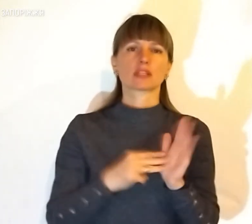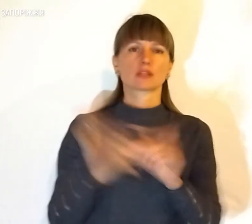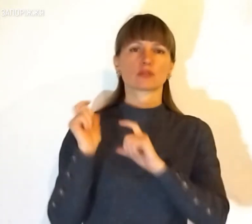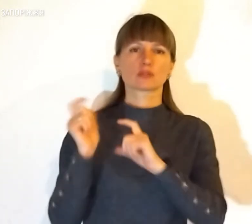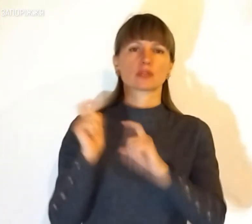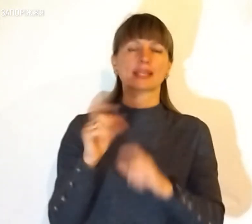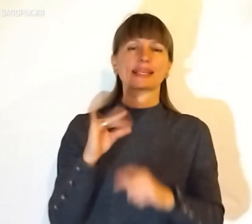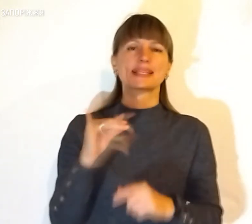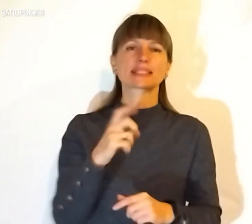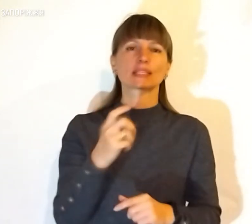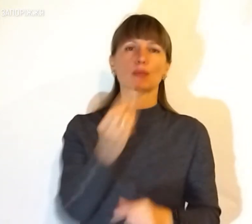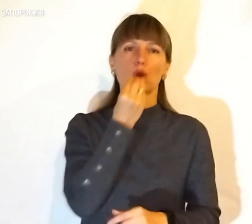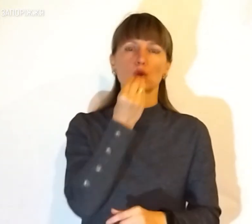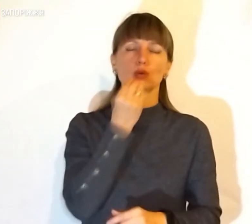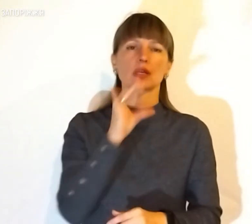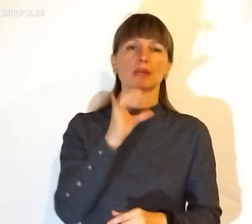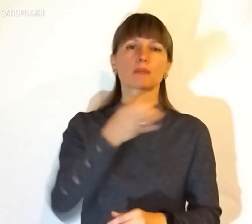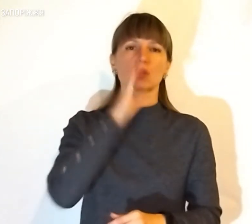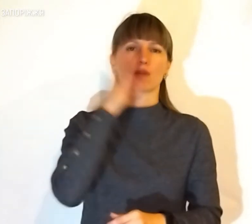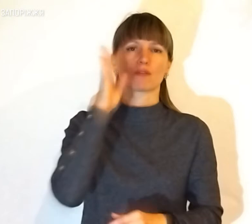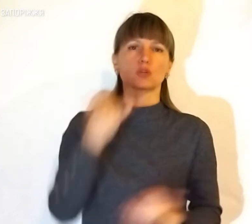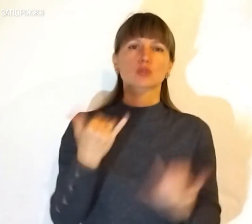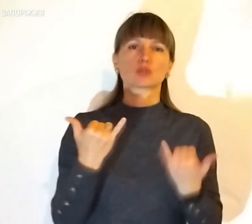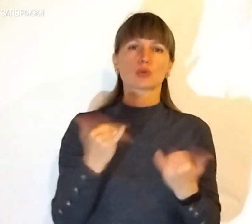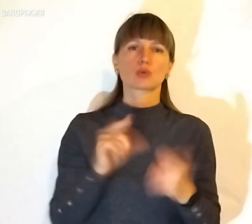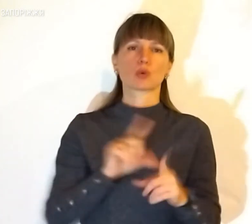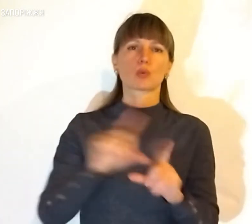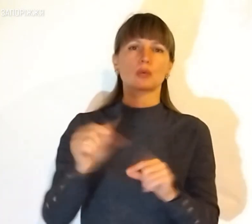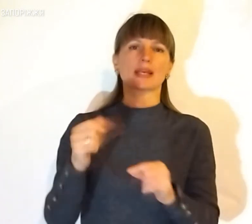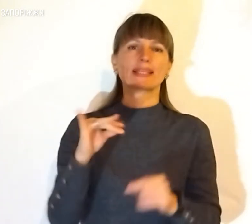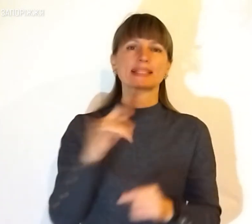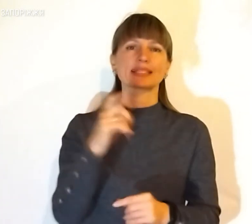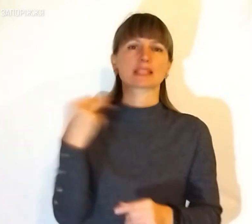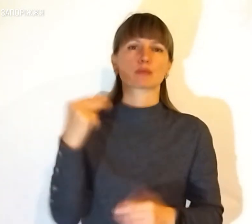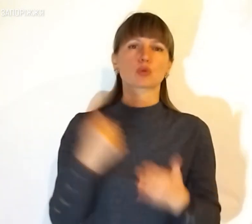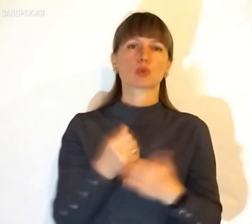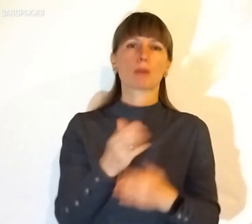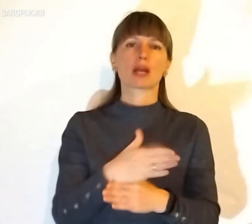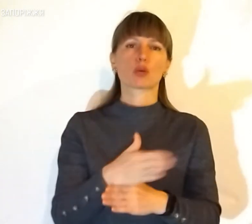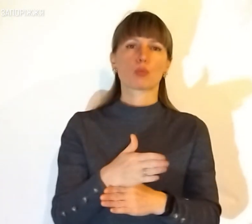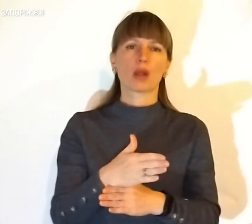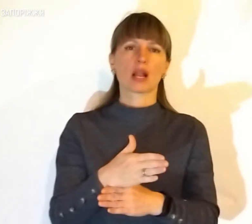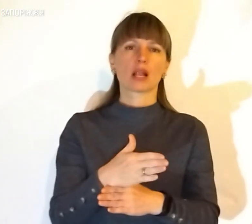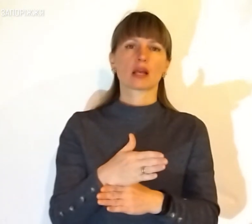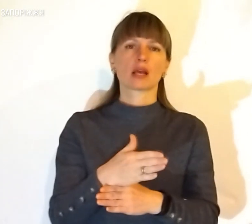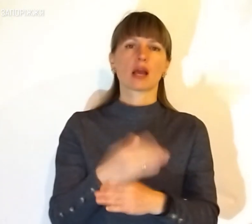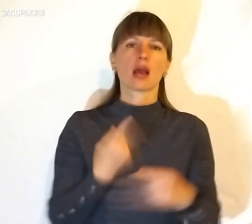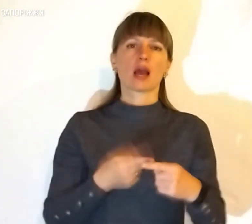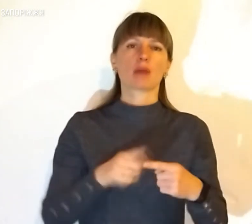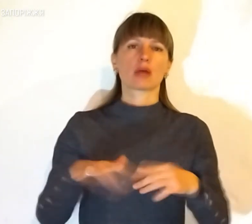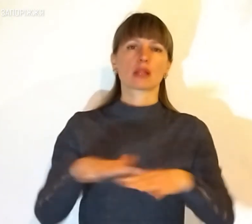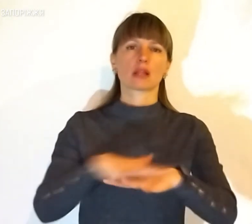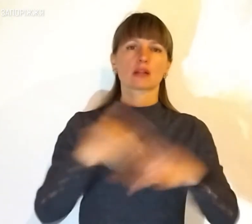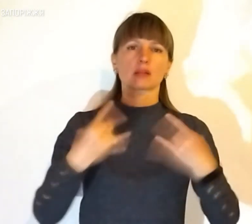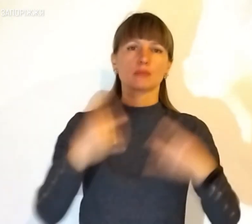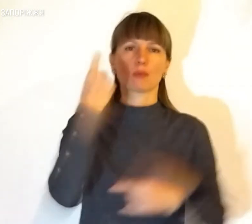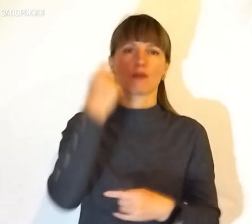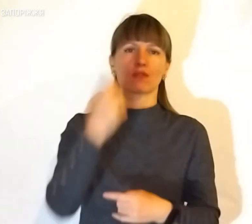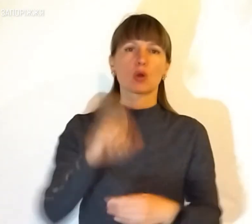вантажівок із продуктами і подною водою сьогодні вирішили із Запоріжжя до Маріуполя. Про це Суспільному повідомив